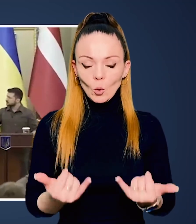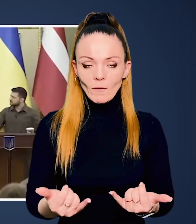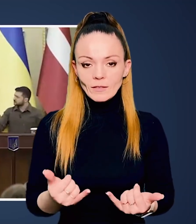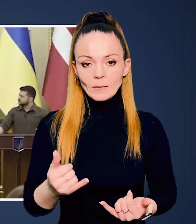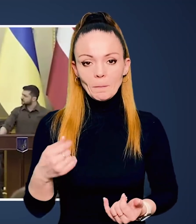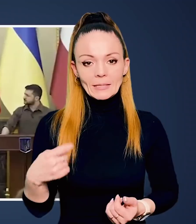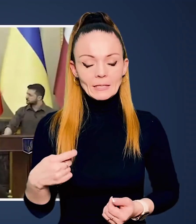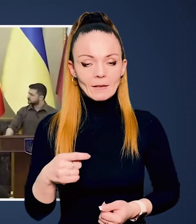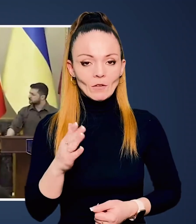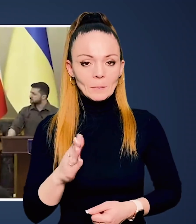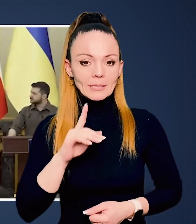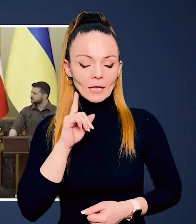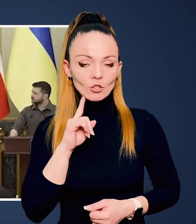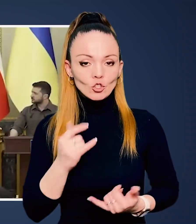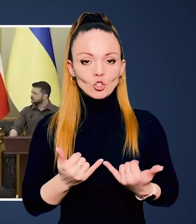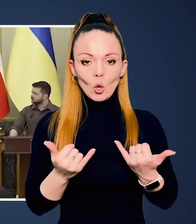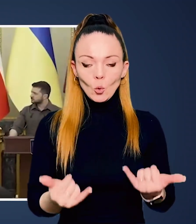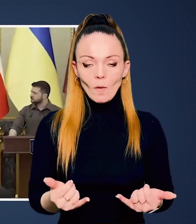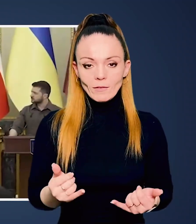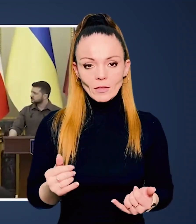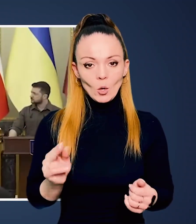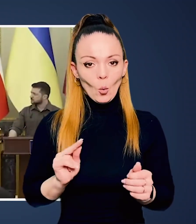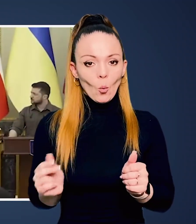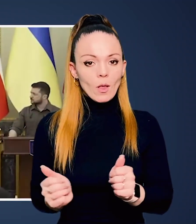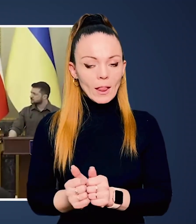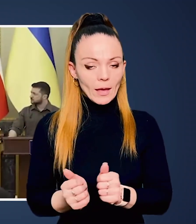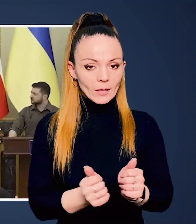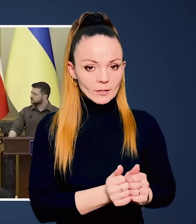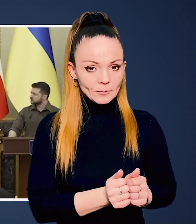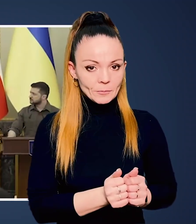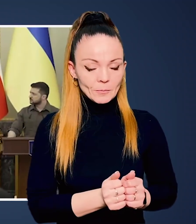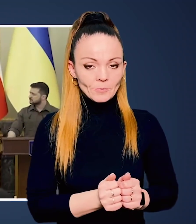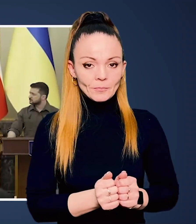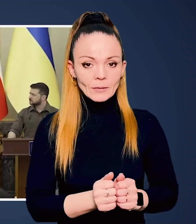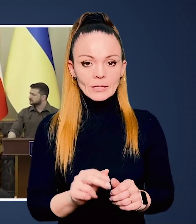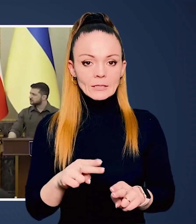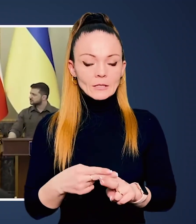Вельми шановний пане президент Володимире Зеленський, шановні колеги,